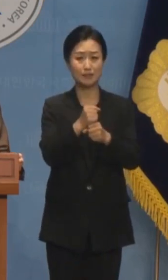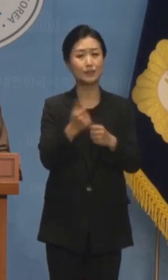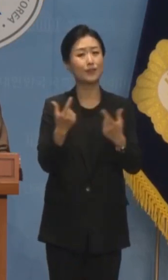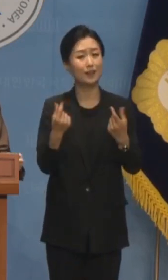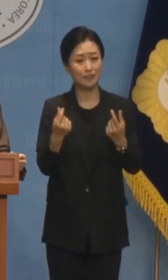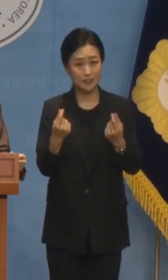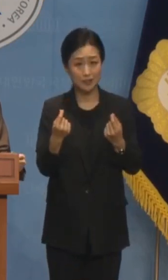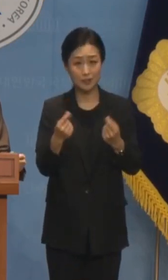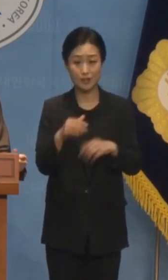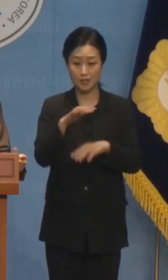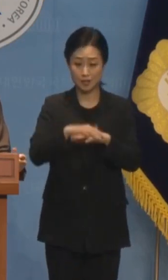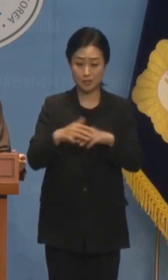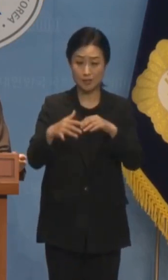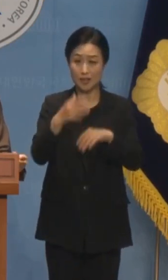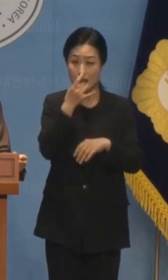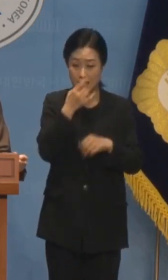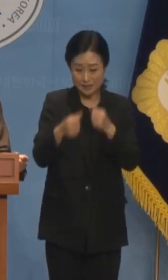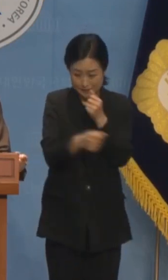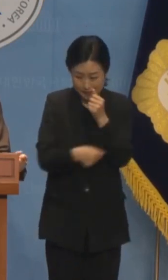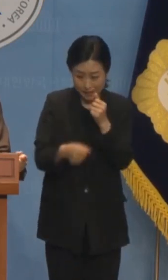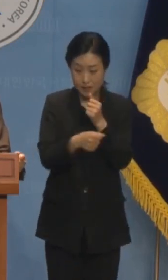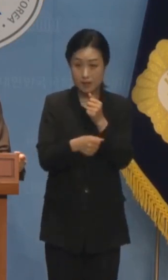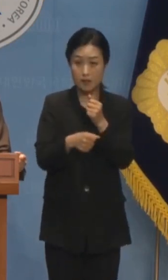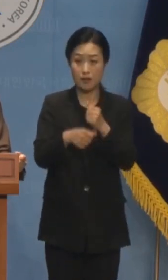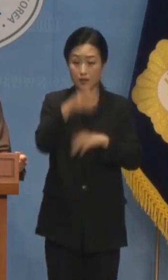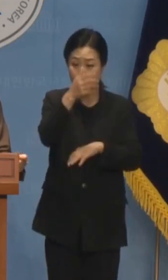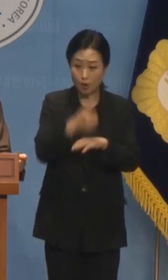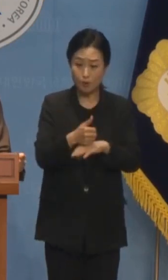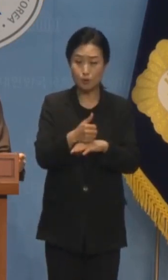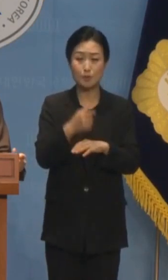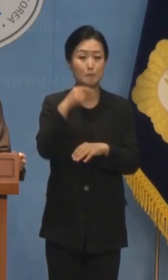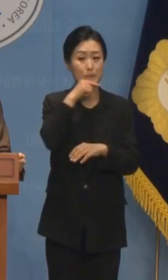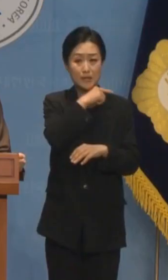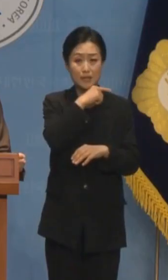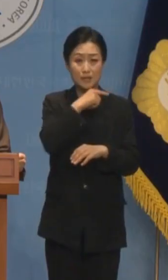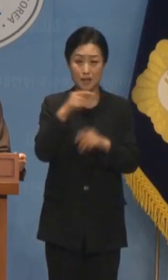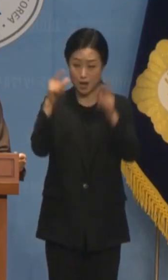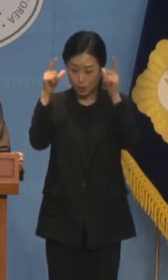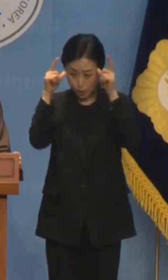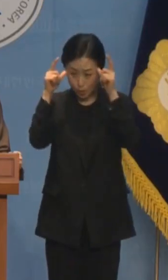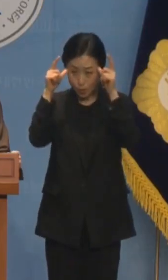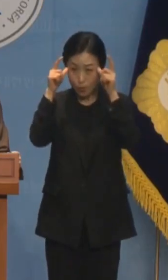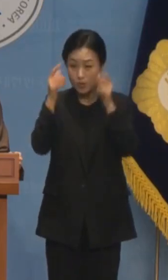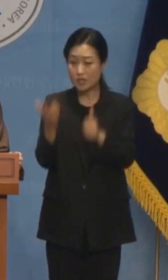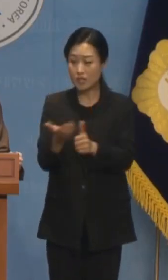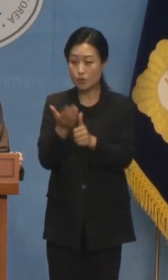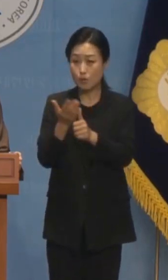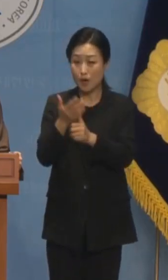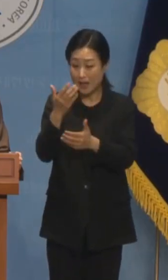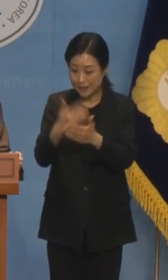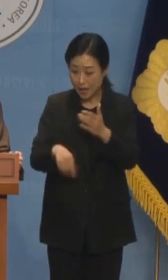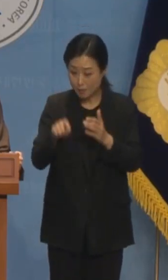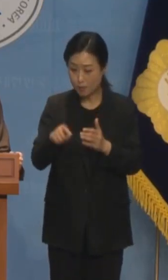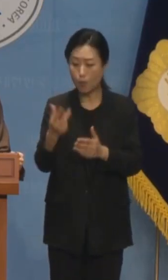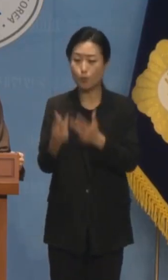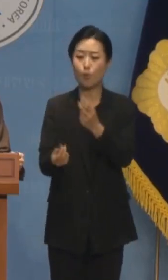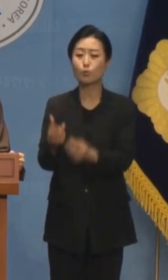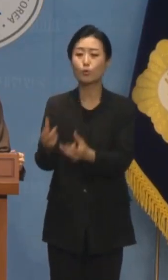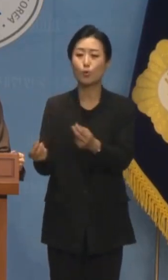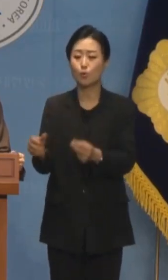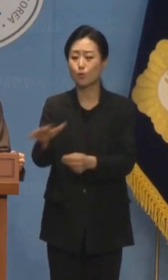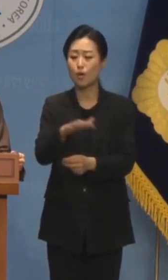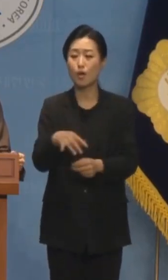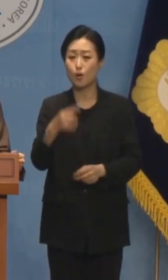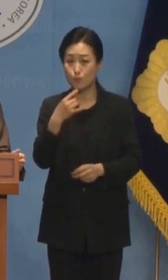농사 지어봤자 남는 건 빚뿐이고 소를 키워봤자 남는 건 소똥뿐이라는 농민들의 절규가 정부와